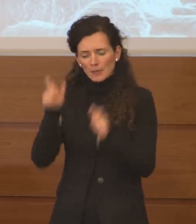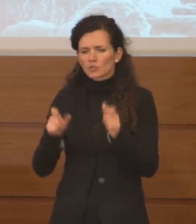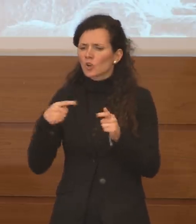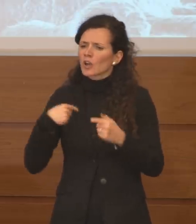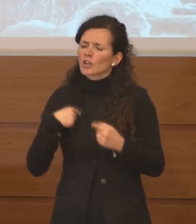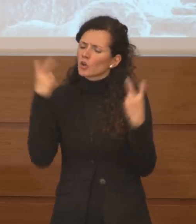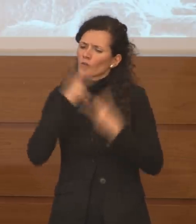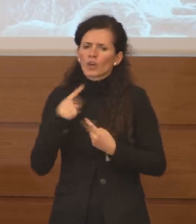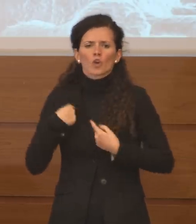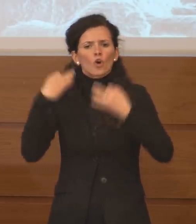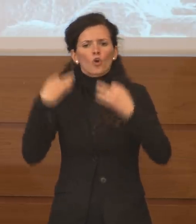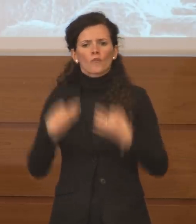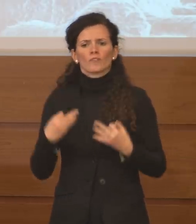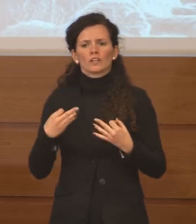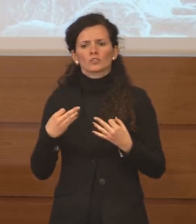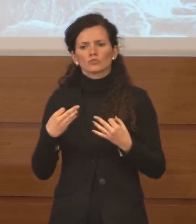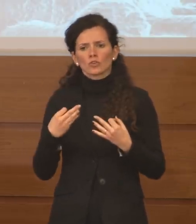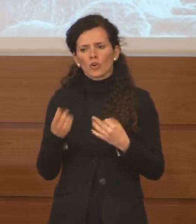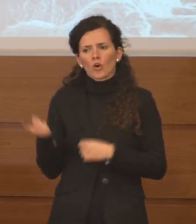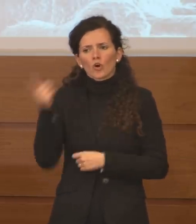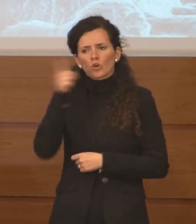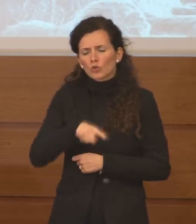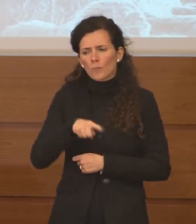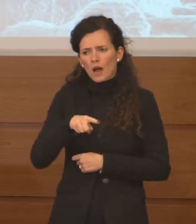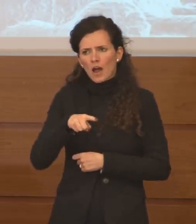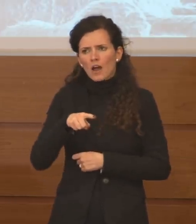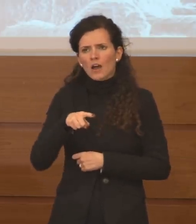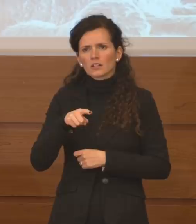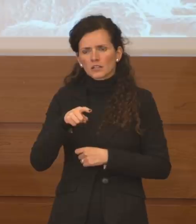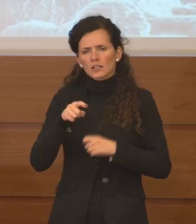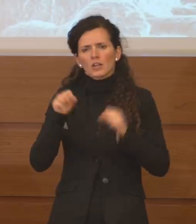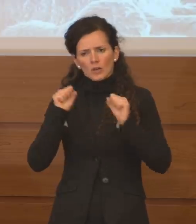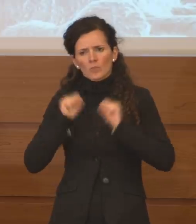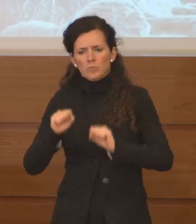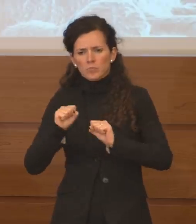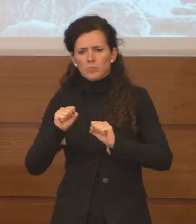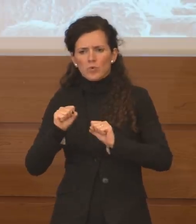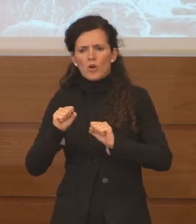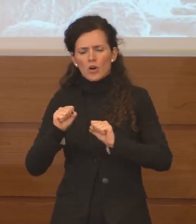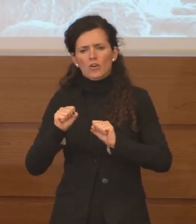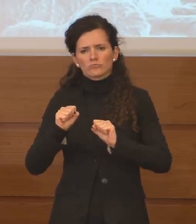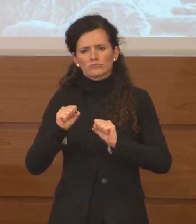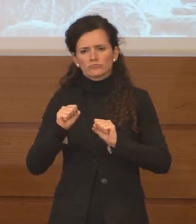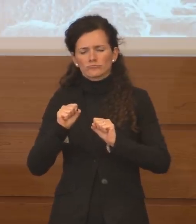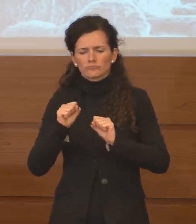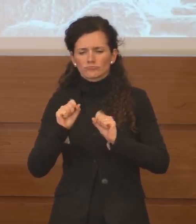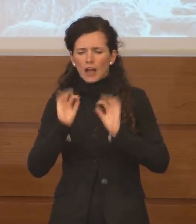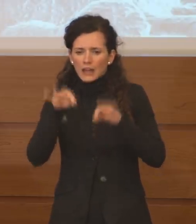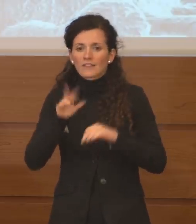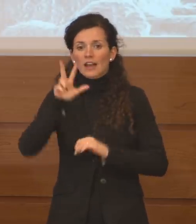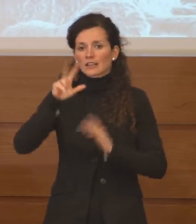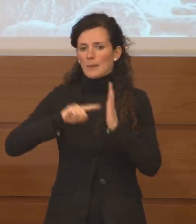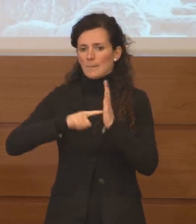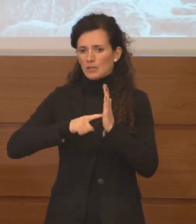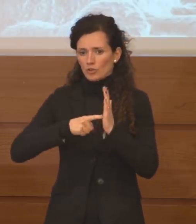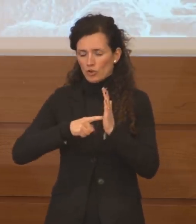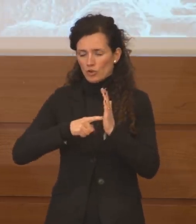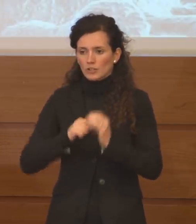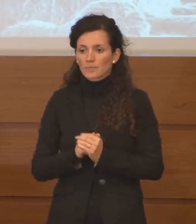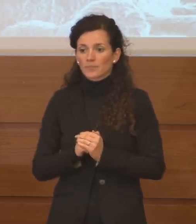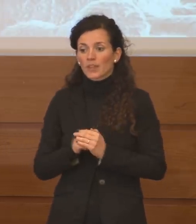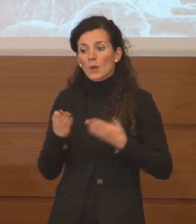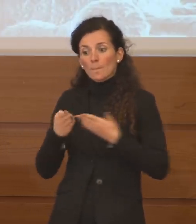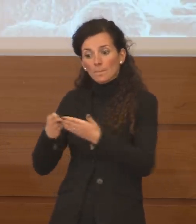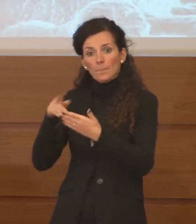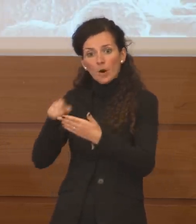domani arriveremo sotto sopra di poco dei 3 milioni. Nei porti